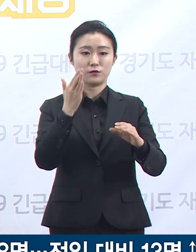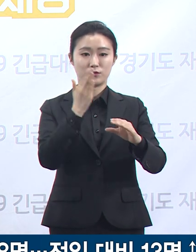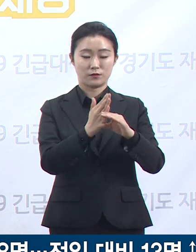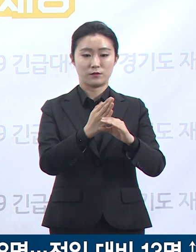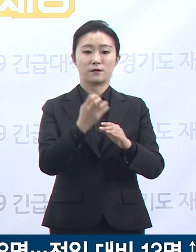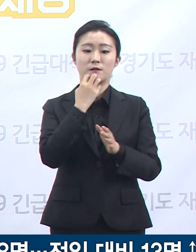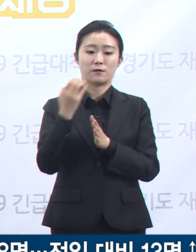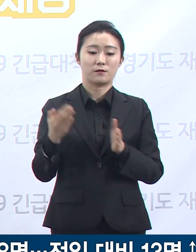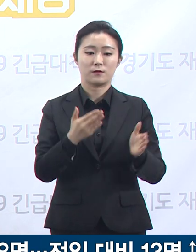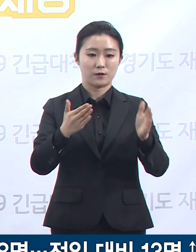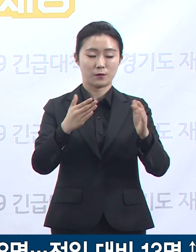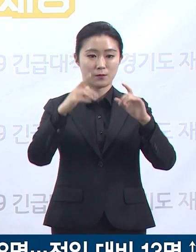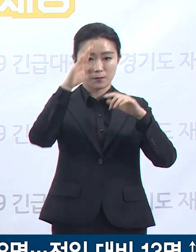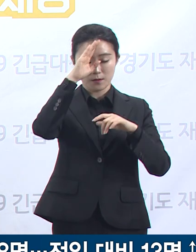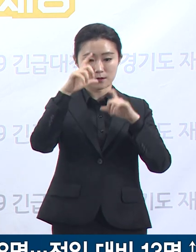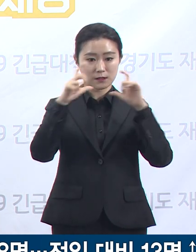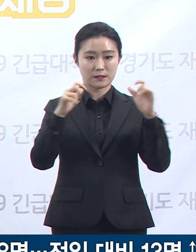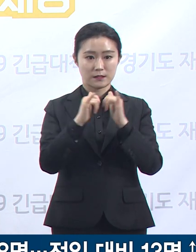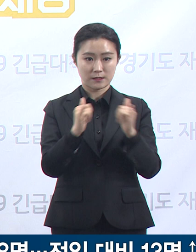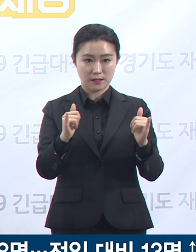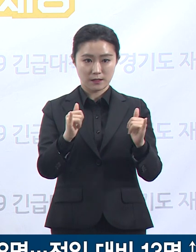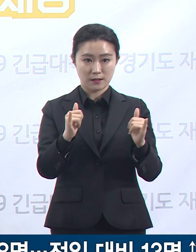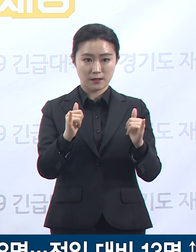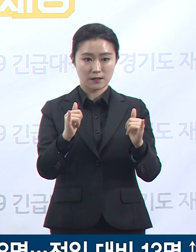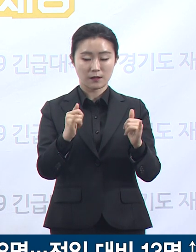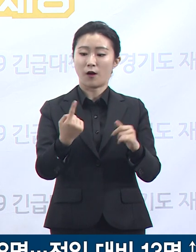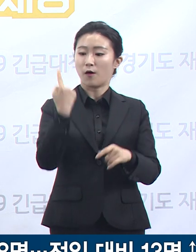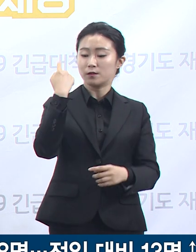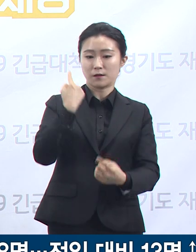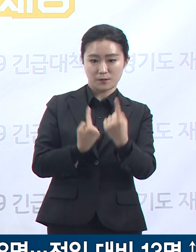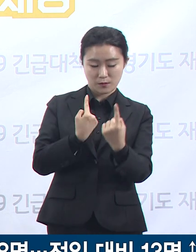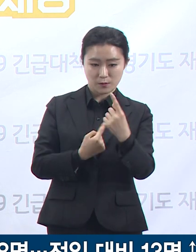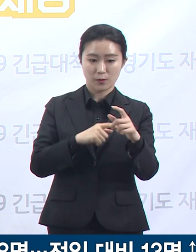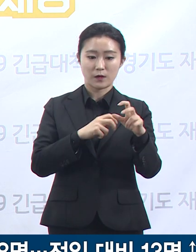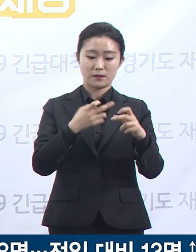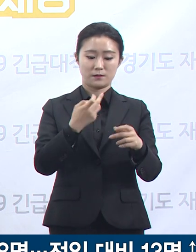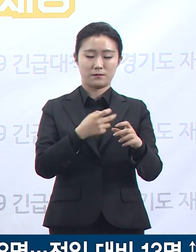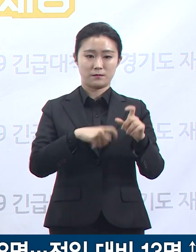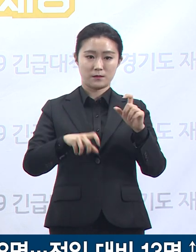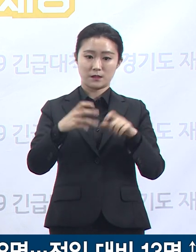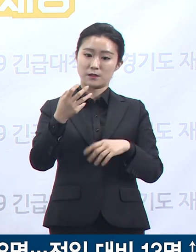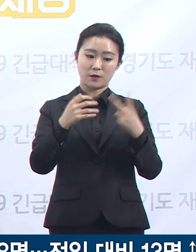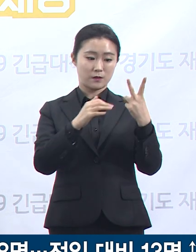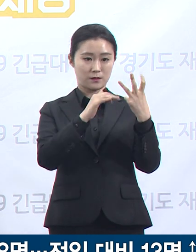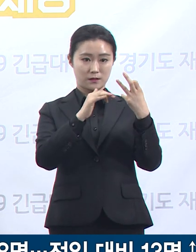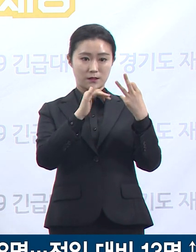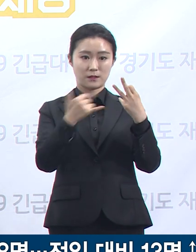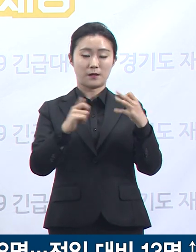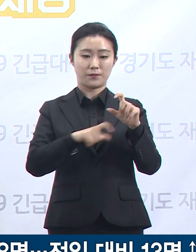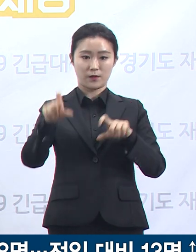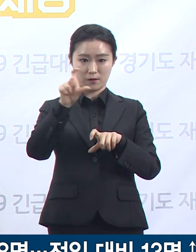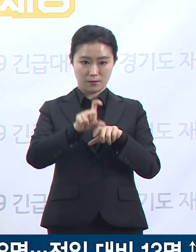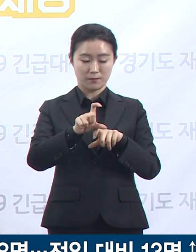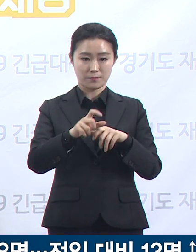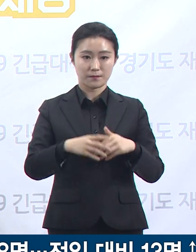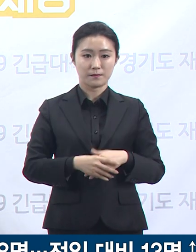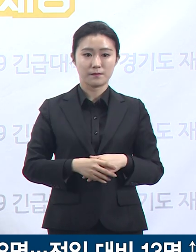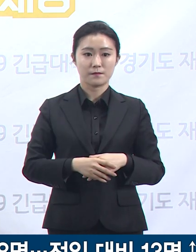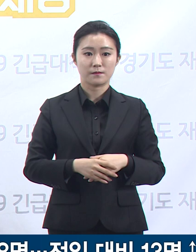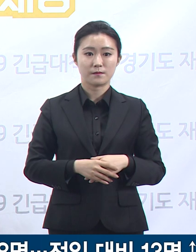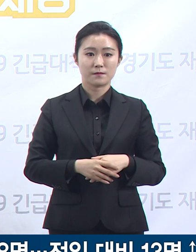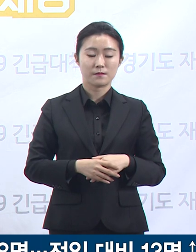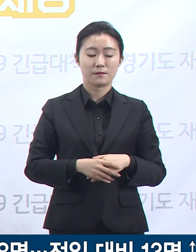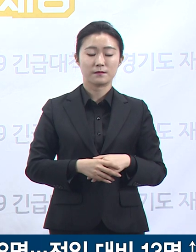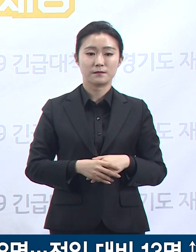전일 오전 0시 대비 13명이 증가한 총 908명입니다. 인구 100만명당 확진자 발생 수는 66